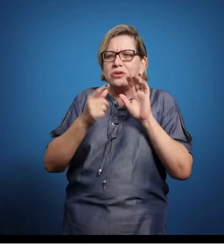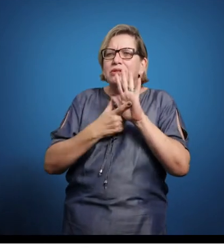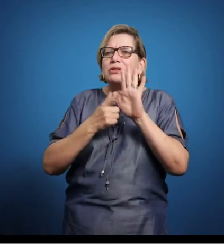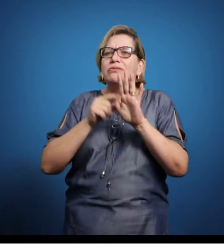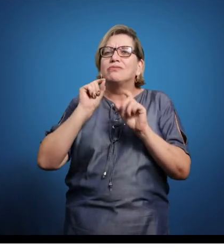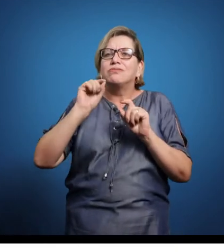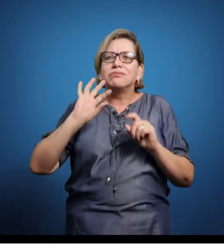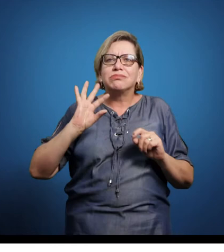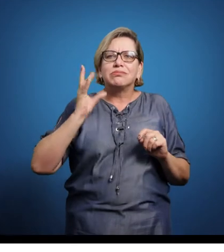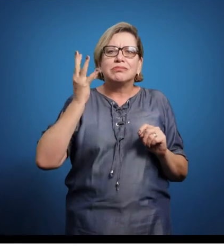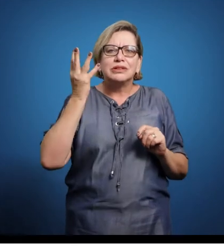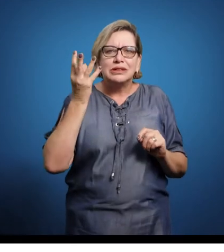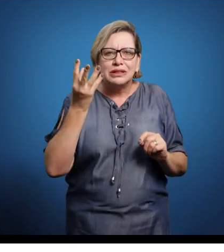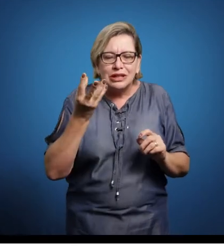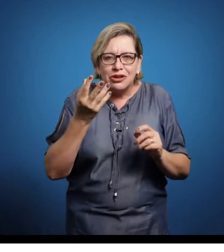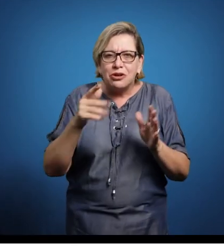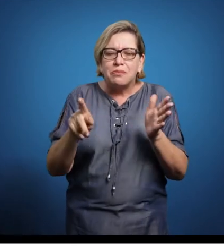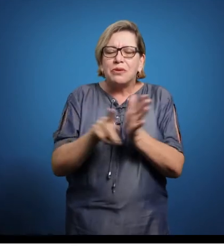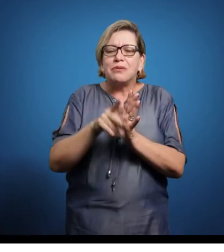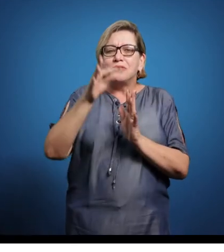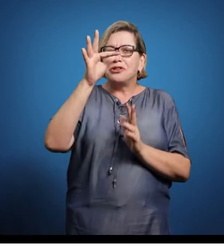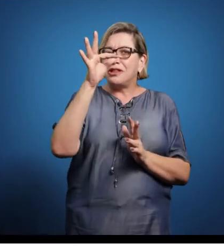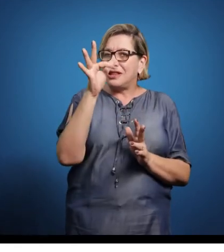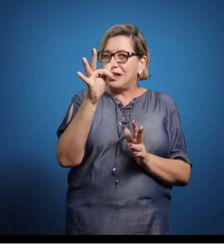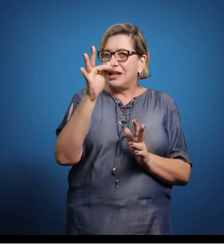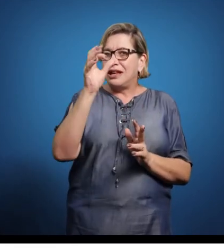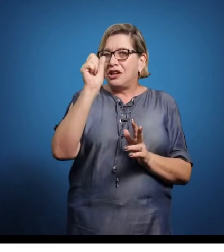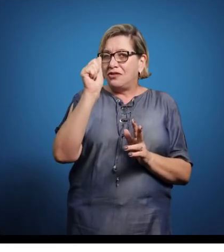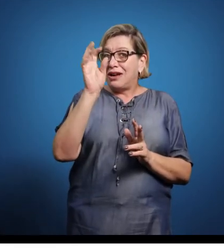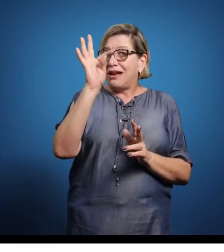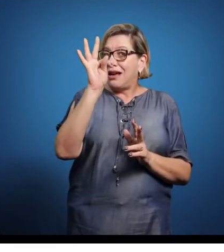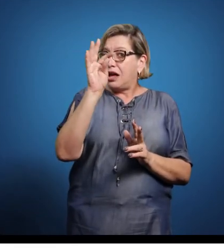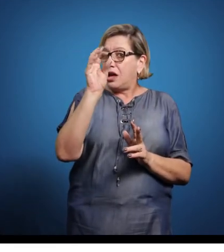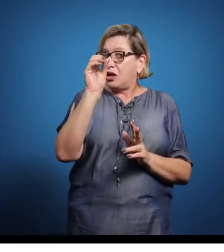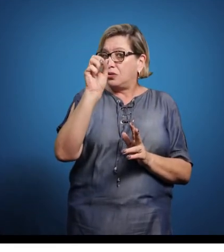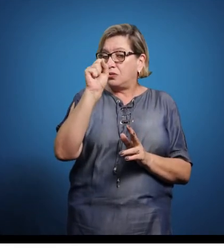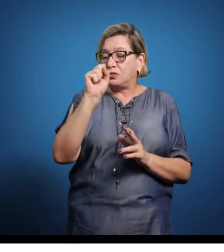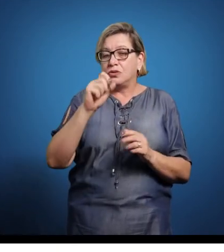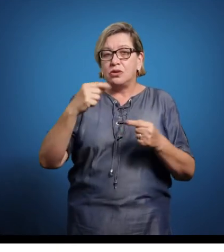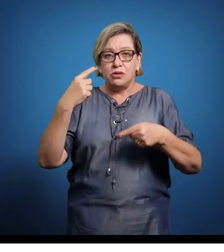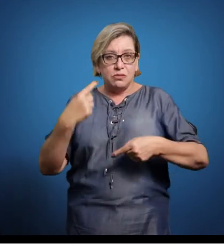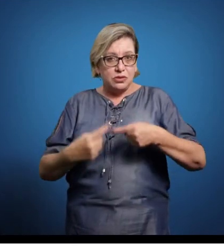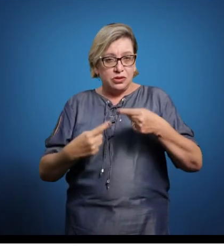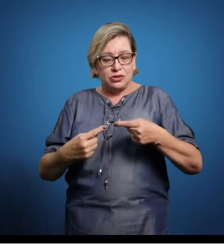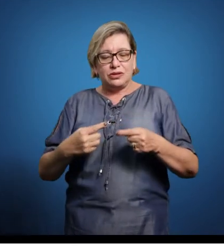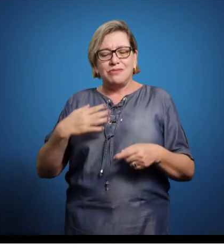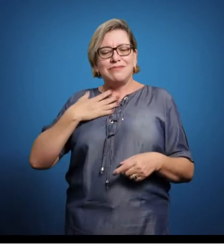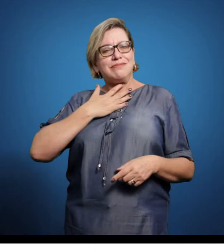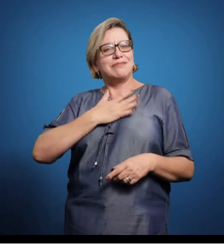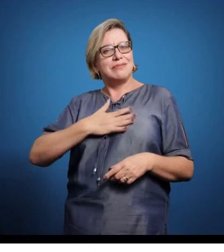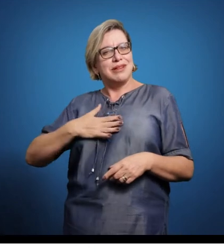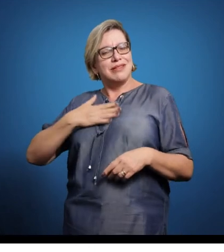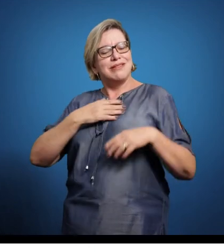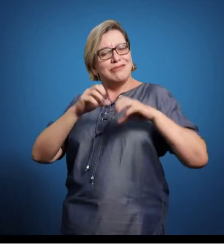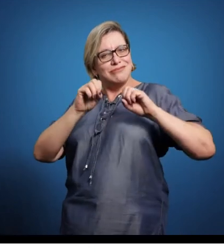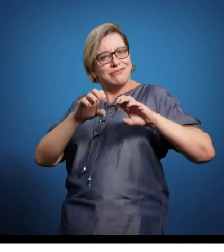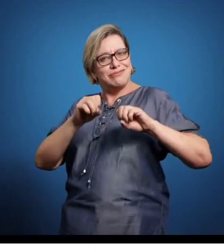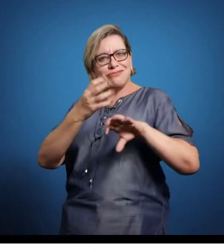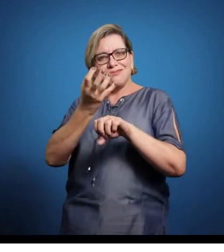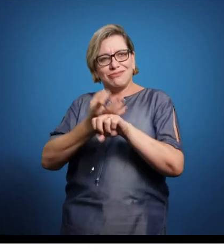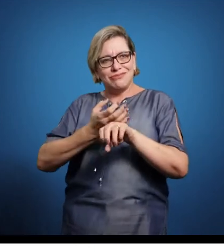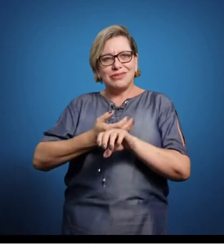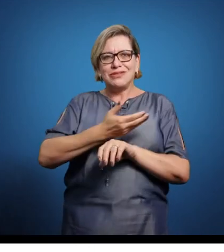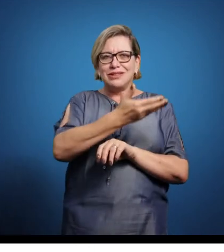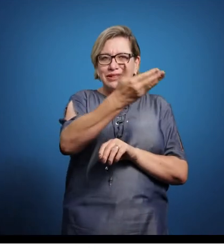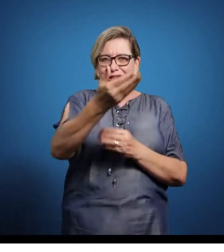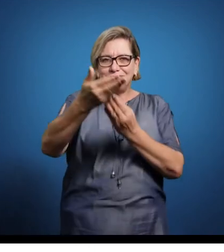si, os fatos políticos em si, os fenômenos políticos em si. Vai ser um prazer trabalhar essa disciplina com você.